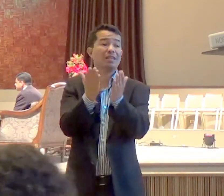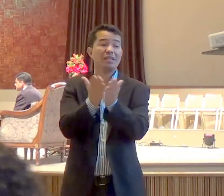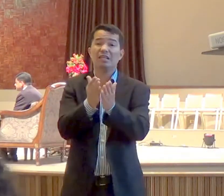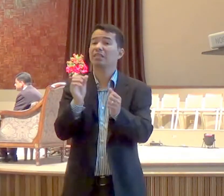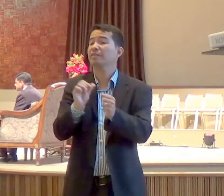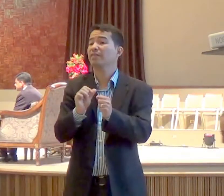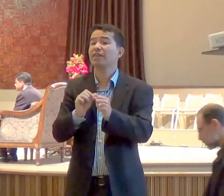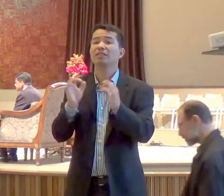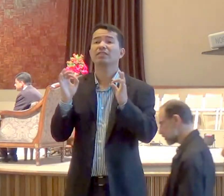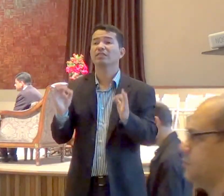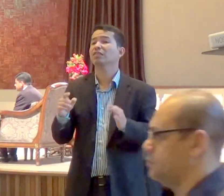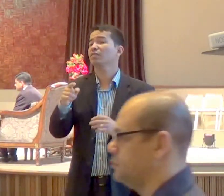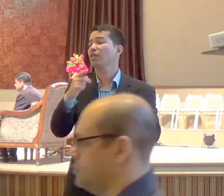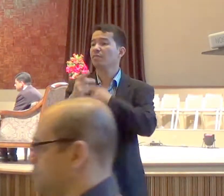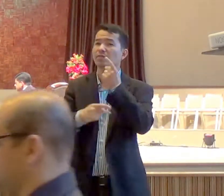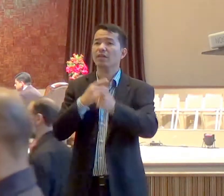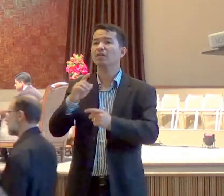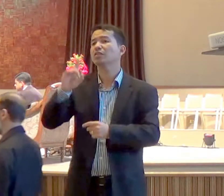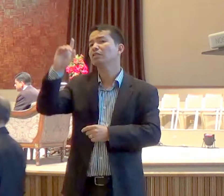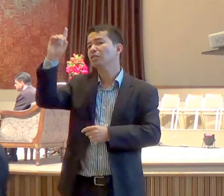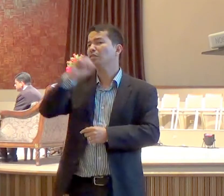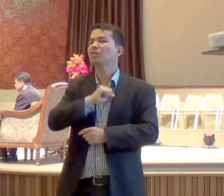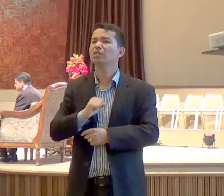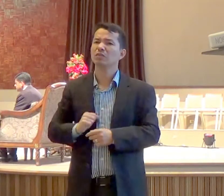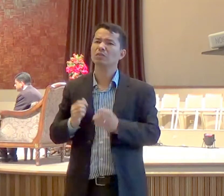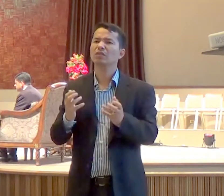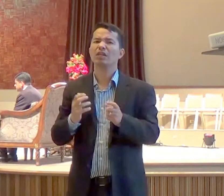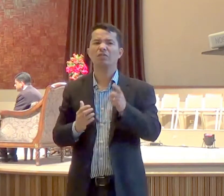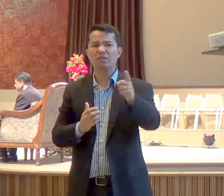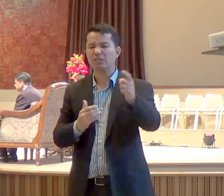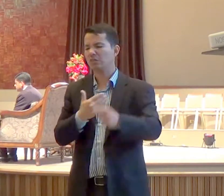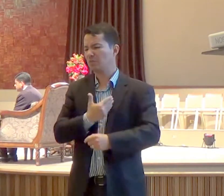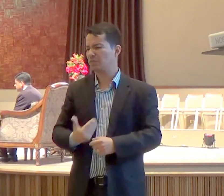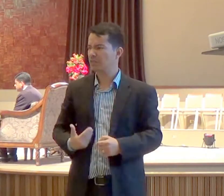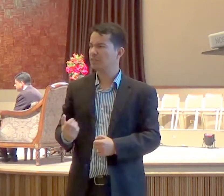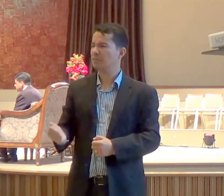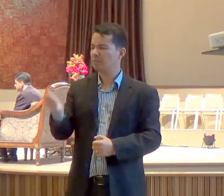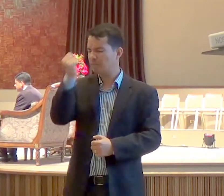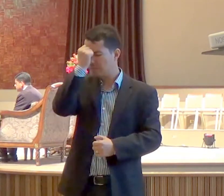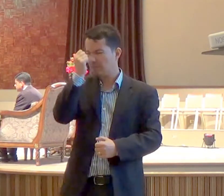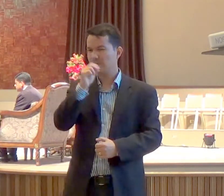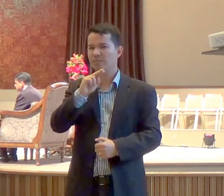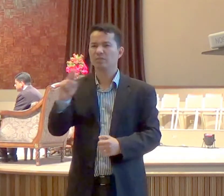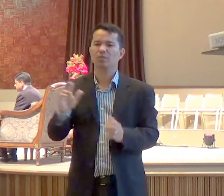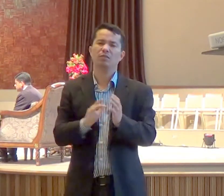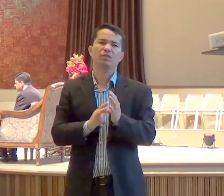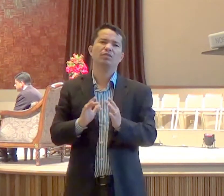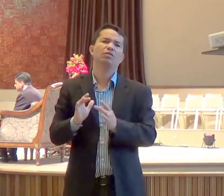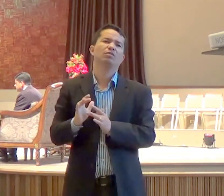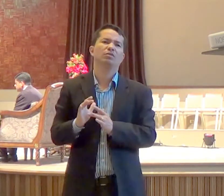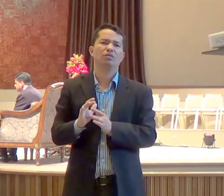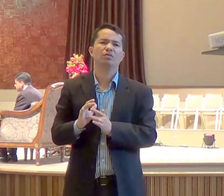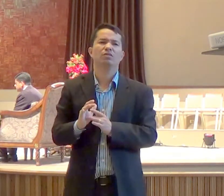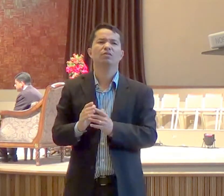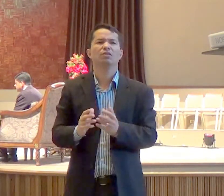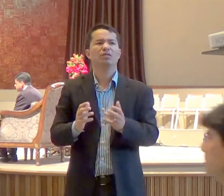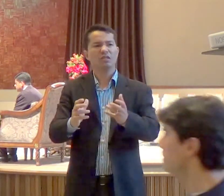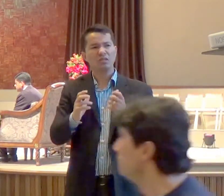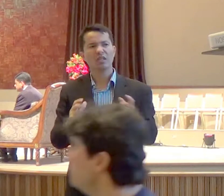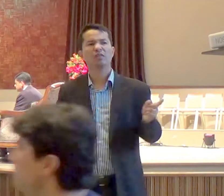diga para Deus Senhor, eu quero que esse povo se converta, em nome de Jesus, que esse povo tenha o que merece, tenha